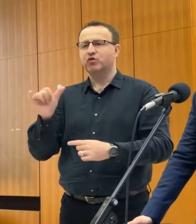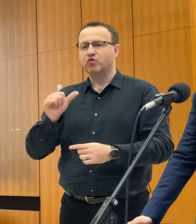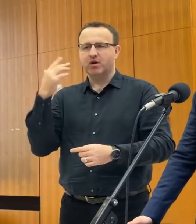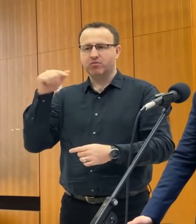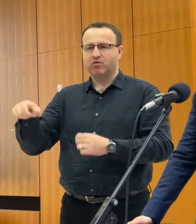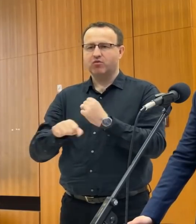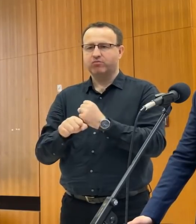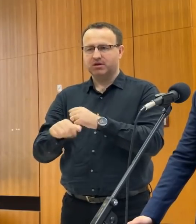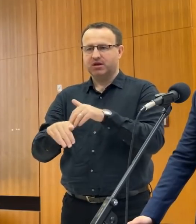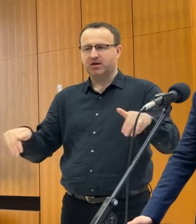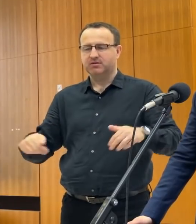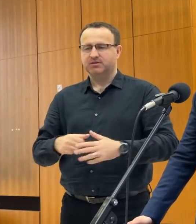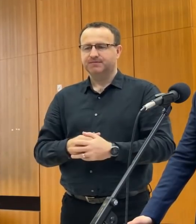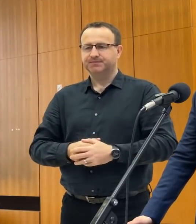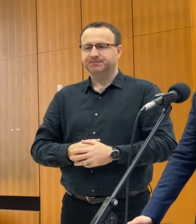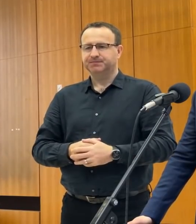vykonávali.